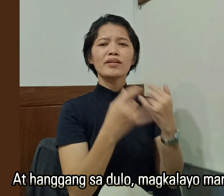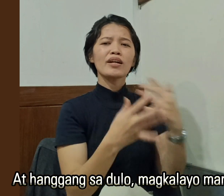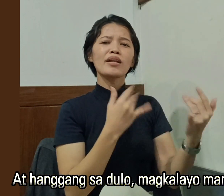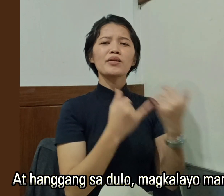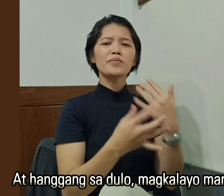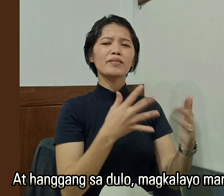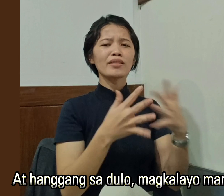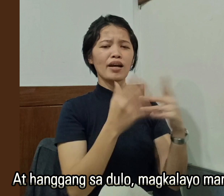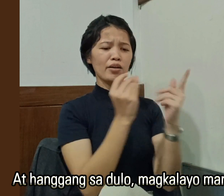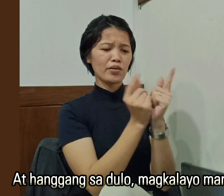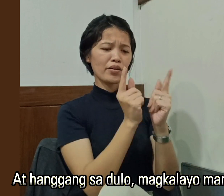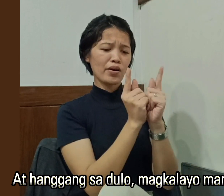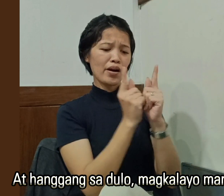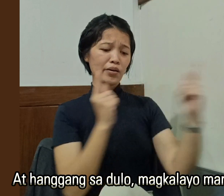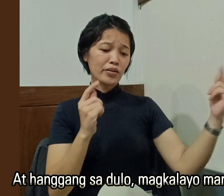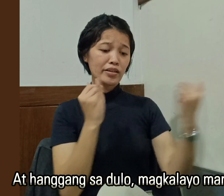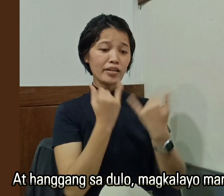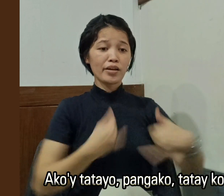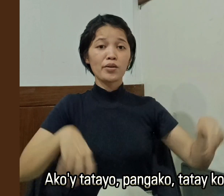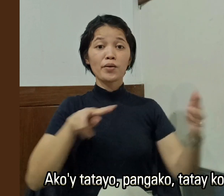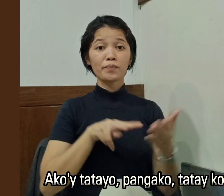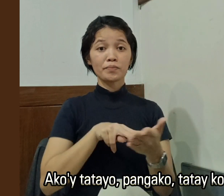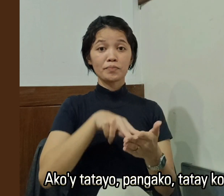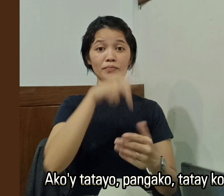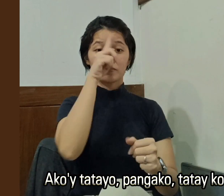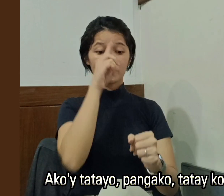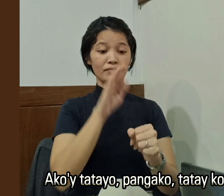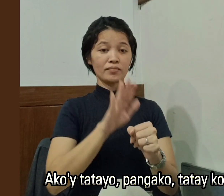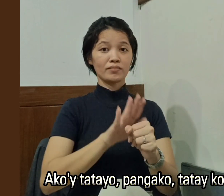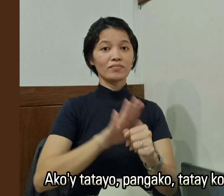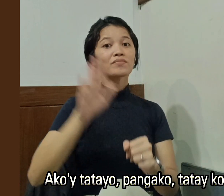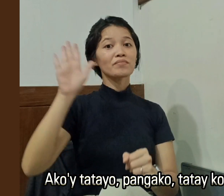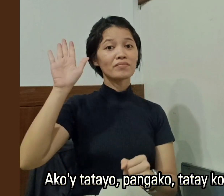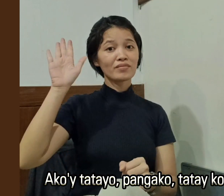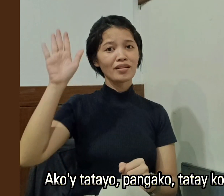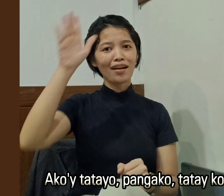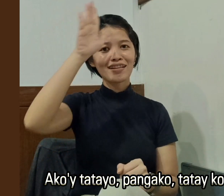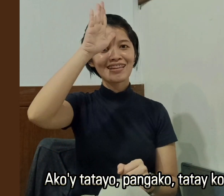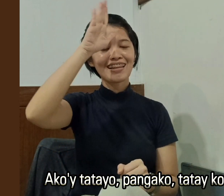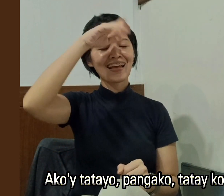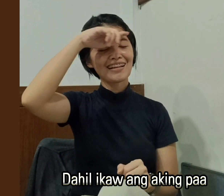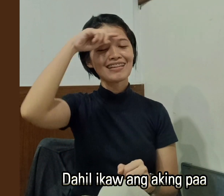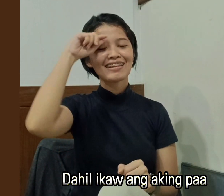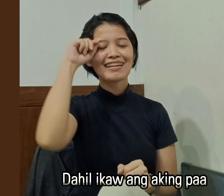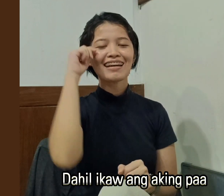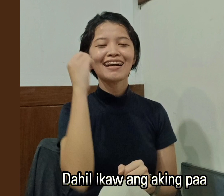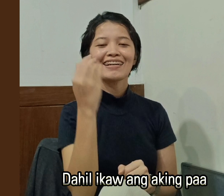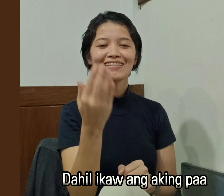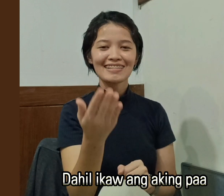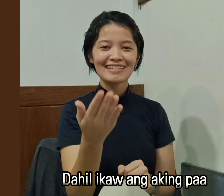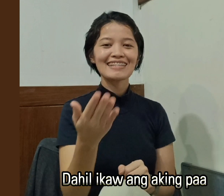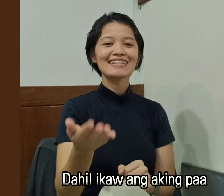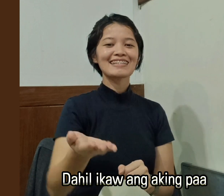magkalayo man tayo Ako'y tatayo, pangako, tatay ko Dahil ikaw ang